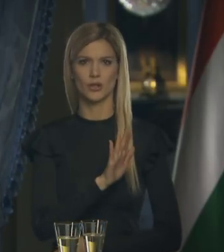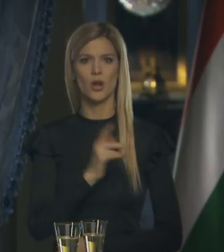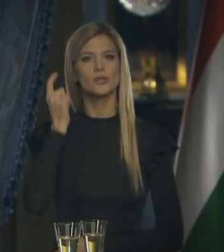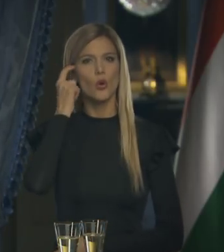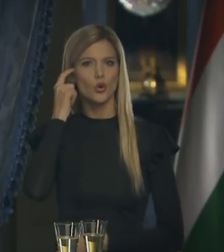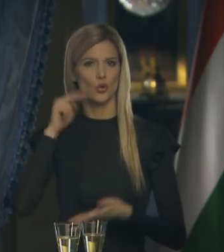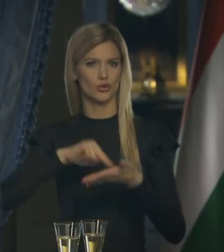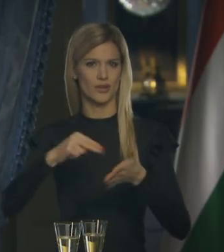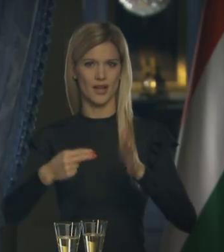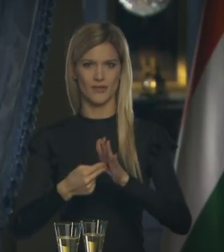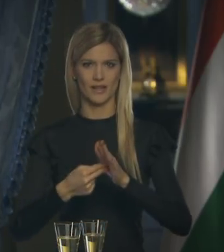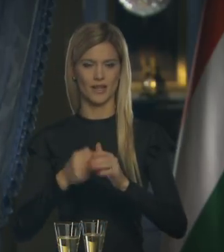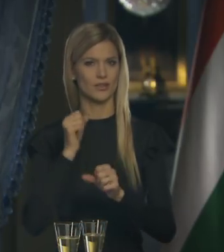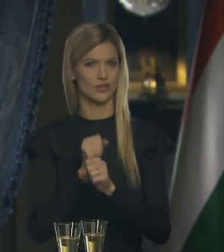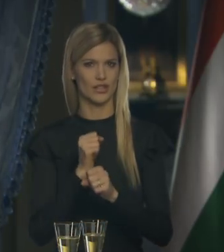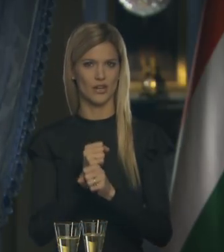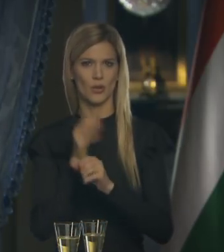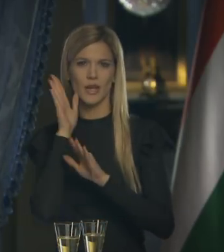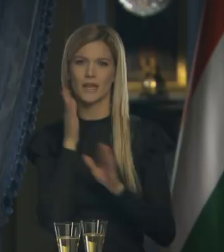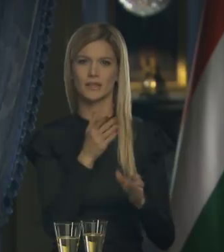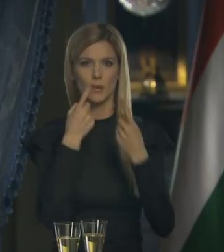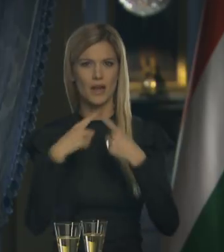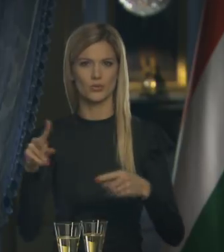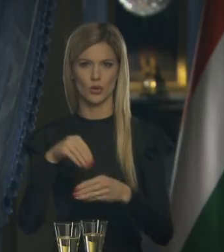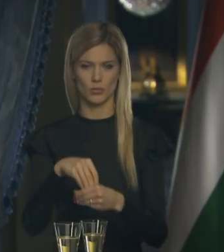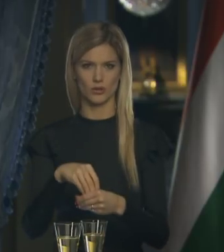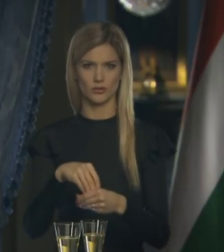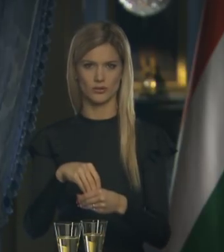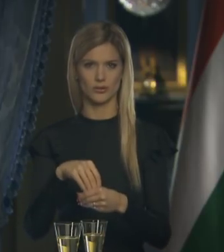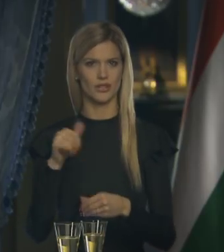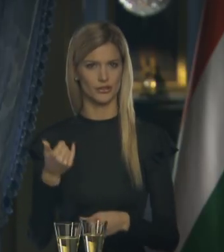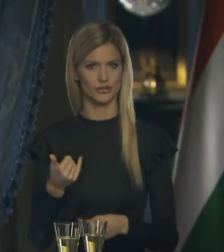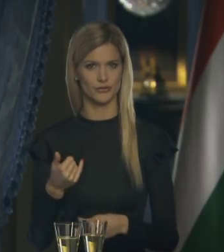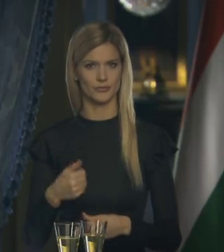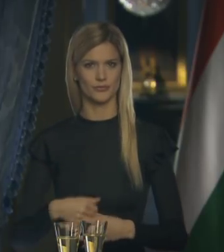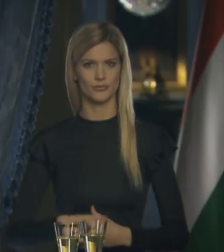az okosterveket kovácsolóknak, a hitet másokban is táplálóknak.